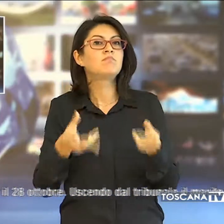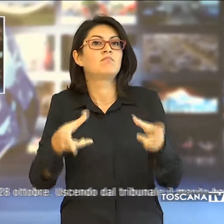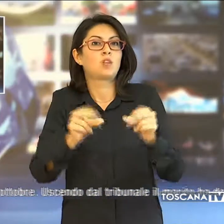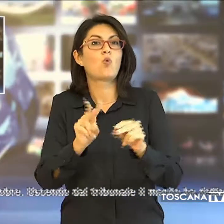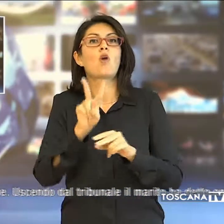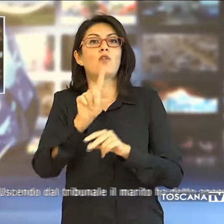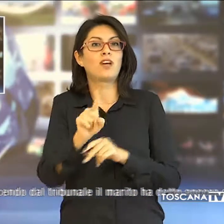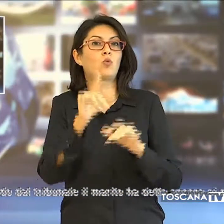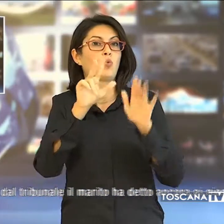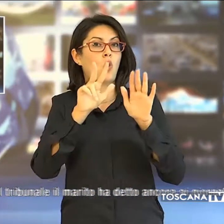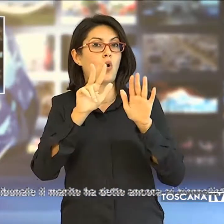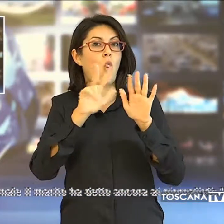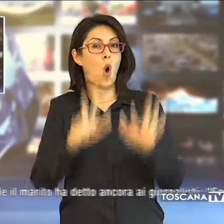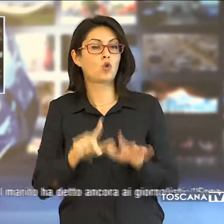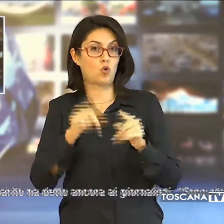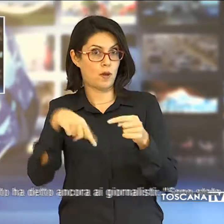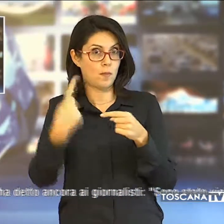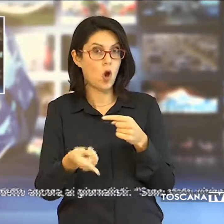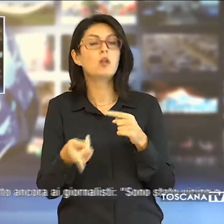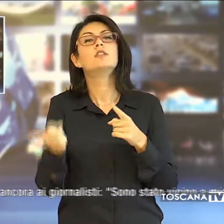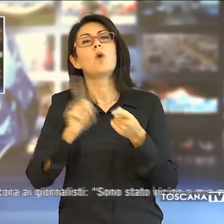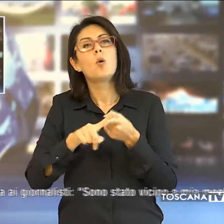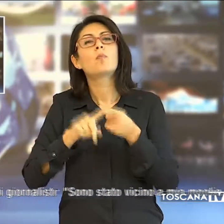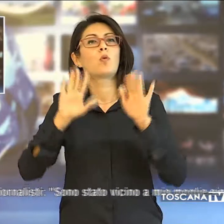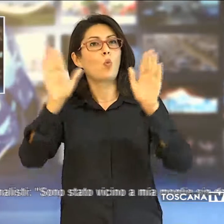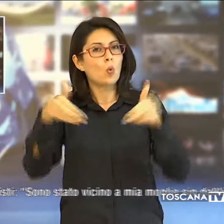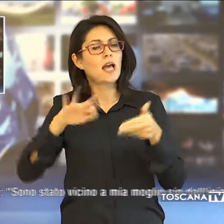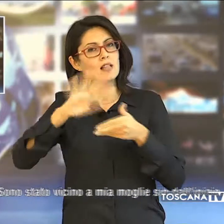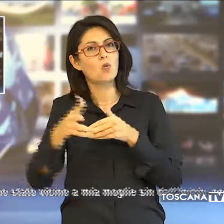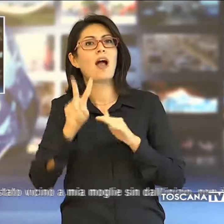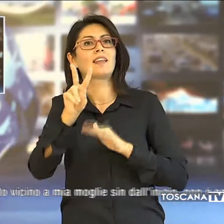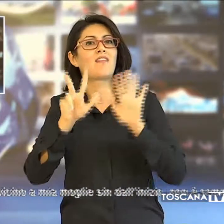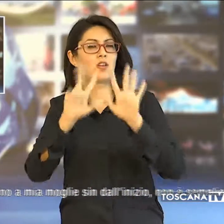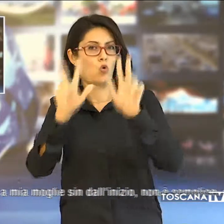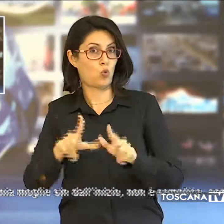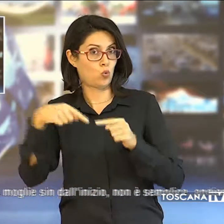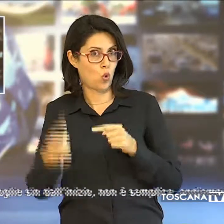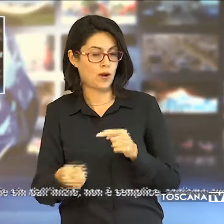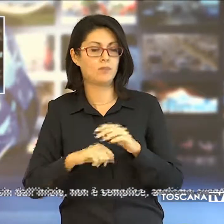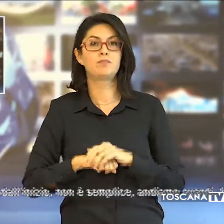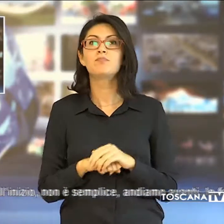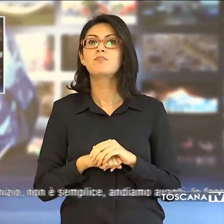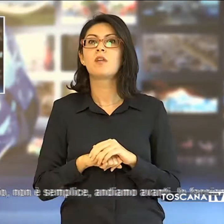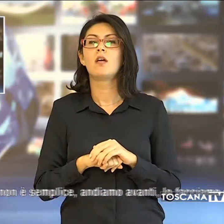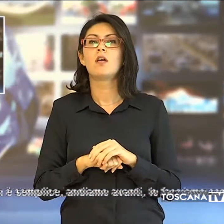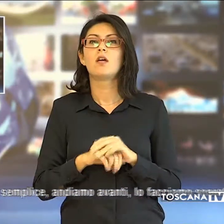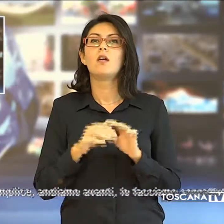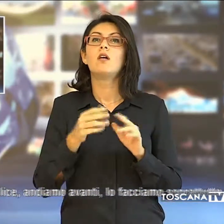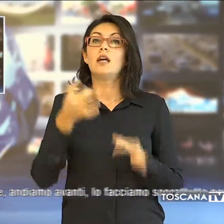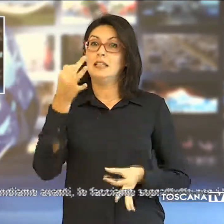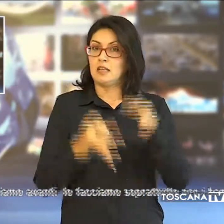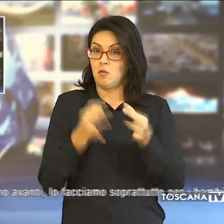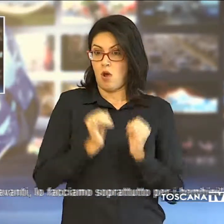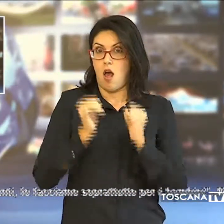prossimo, fissata anche un'altra udienza per il 28 ottobre. Uscendo dal